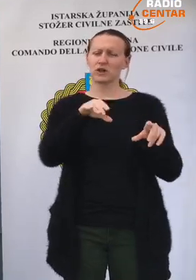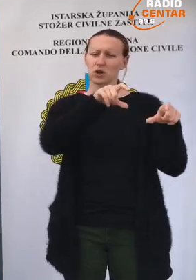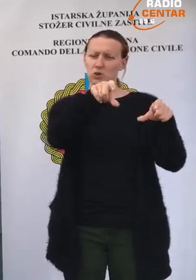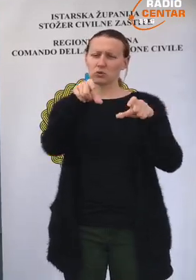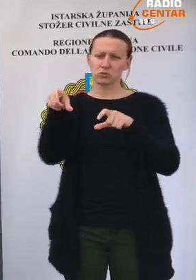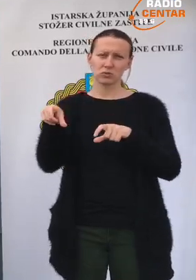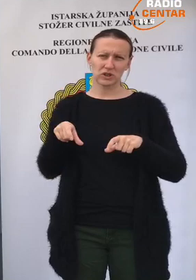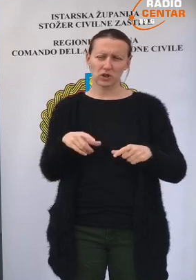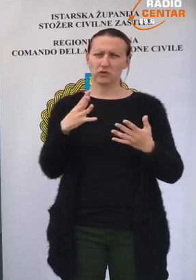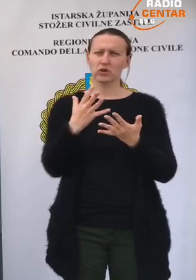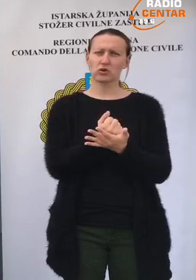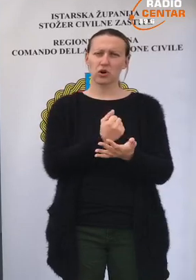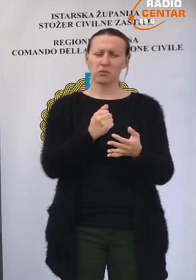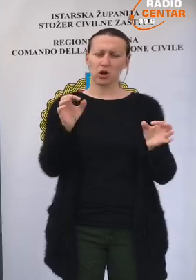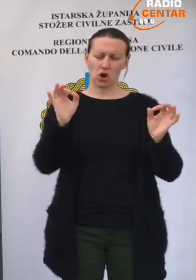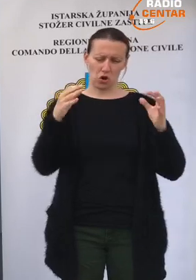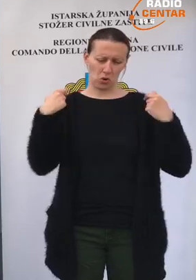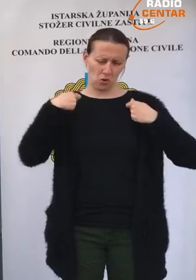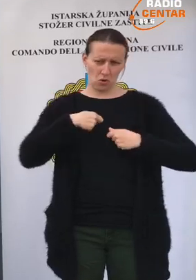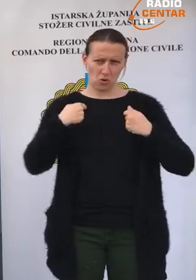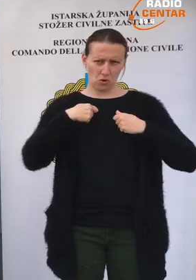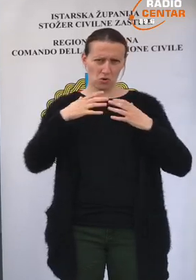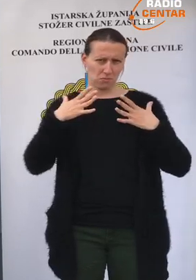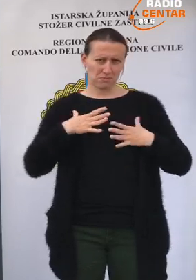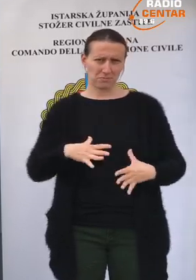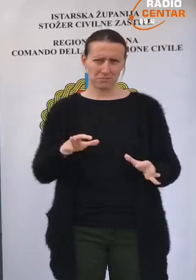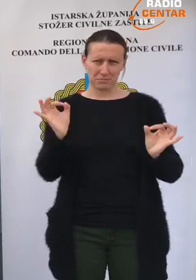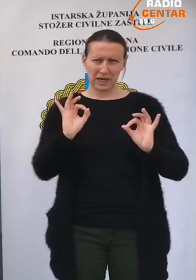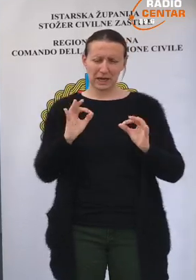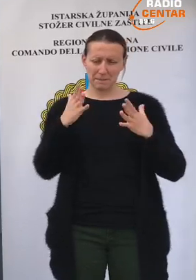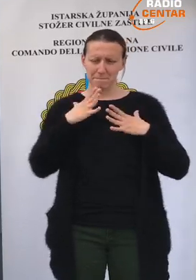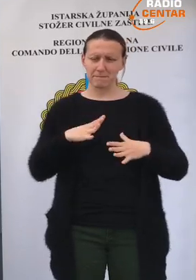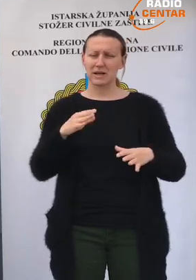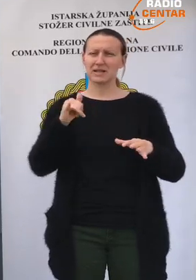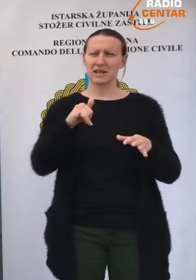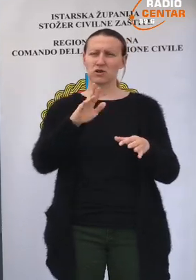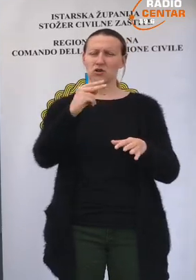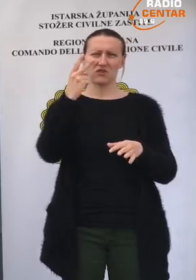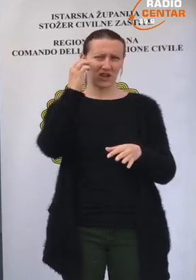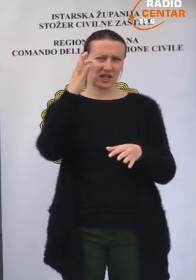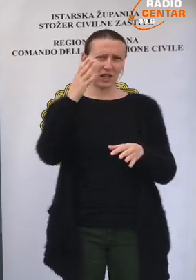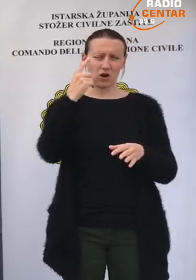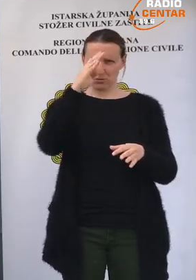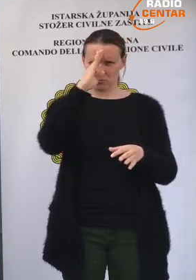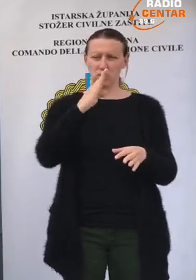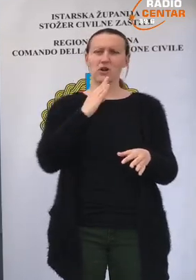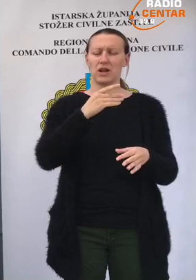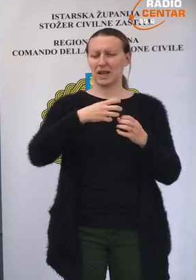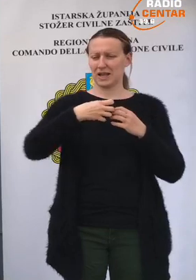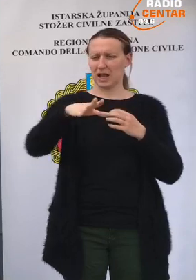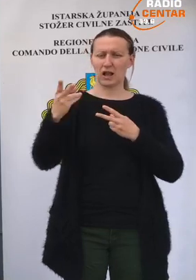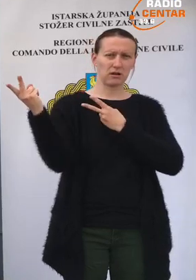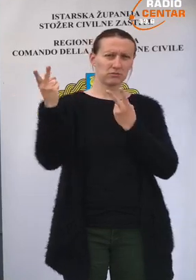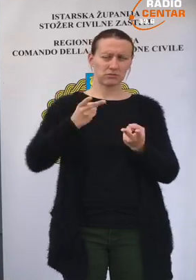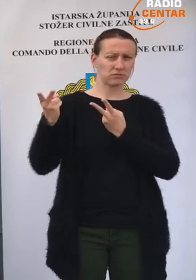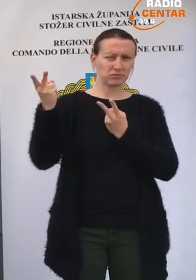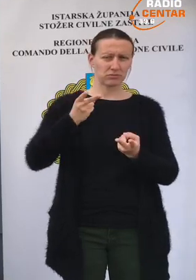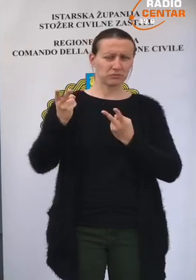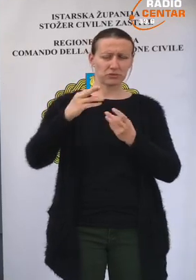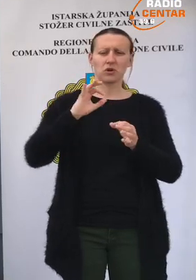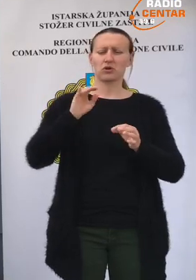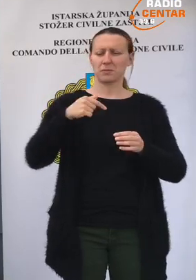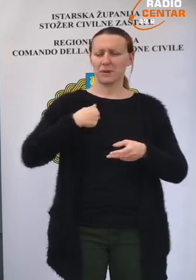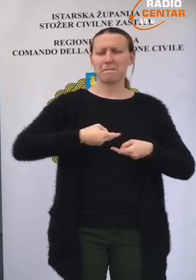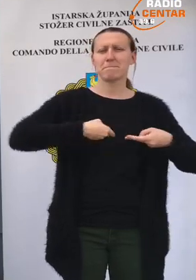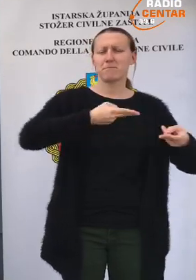sve ustanove su dobile određenu opremu. Oprema će sada u intervalima od dva dana od ponedeljka dalje dolaziti upravo za